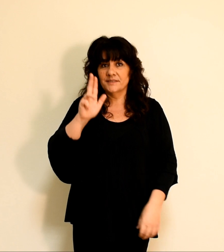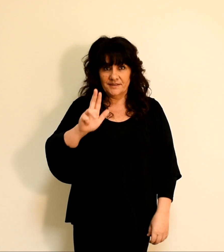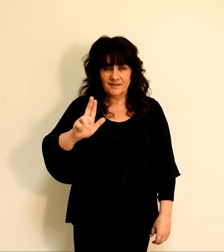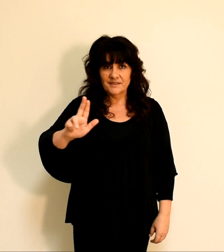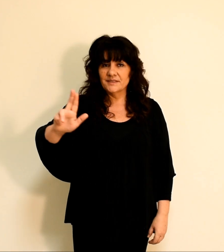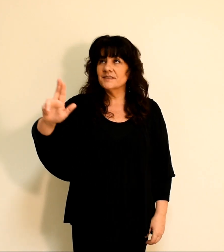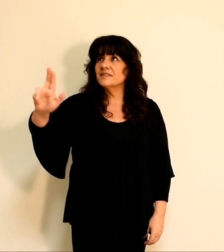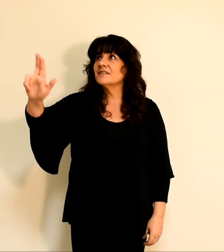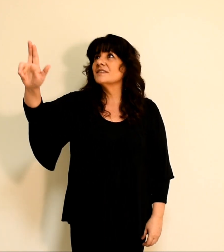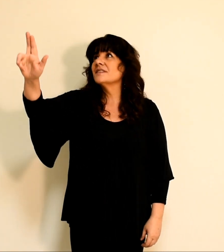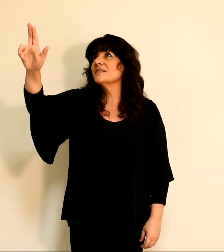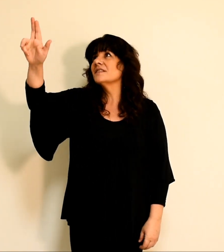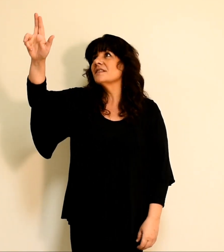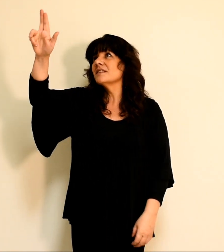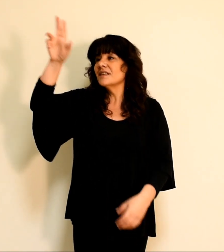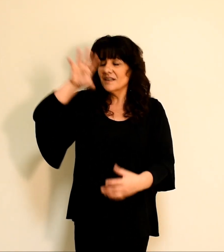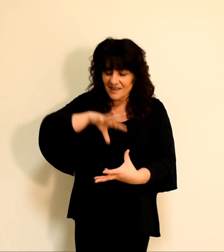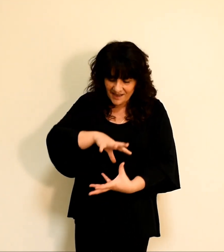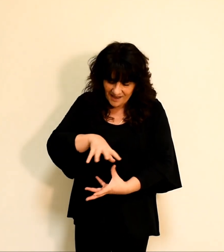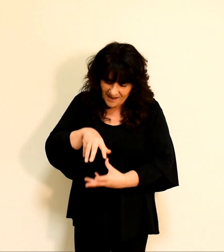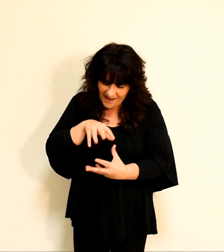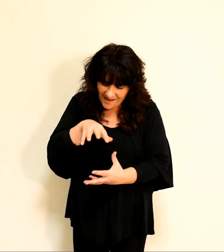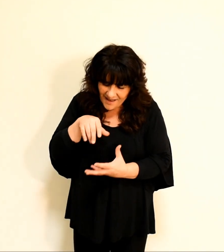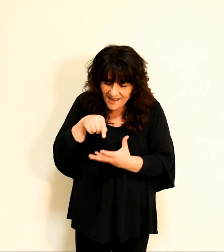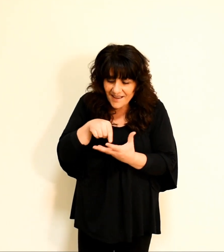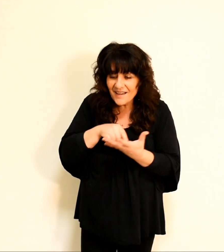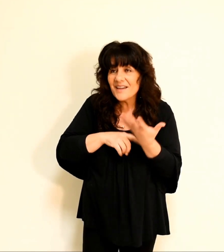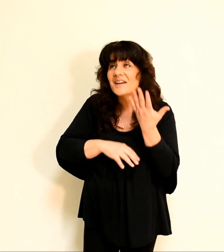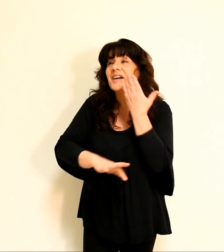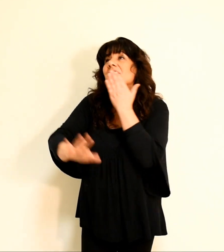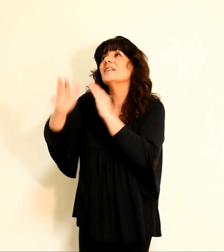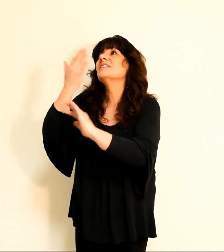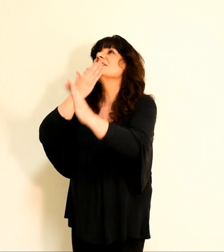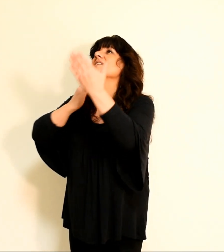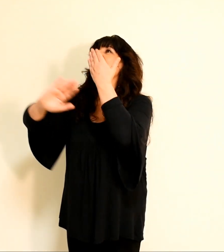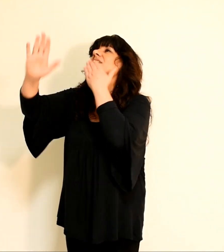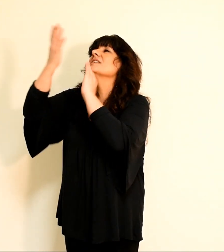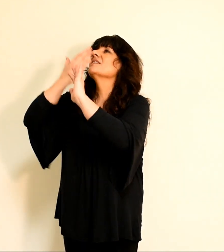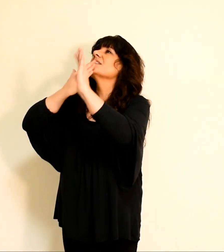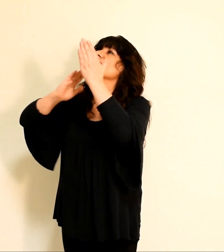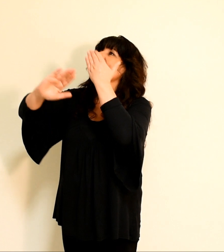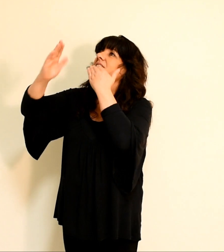Vénie, Seigneur, mon Dieu,